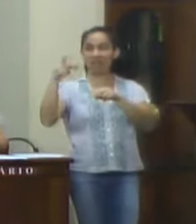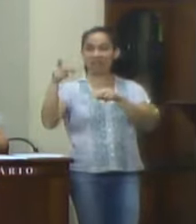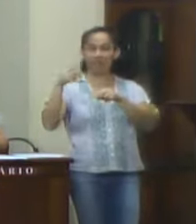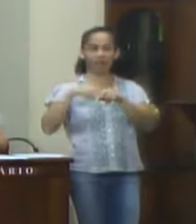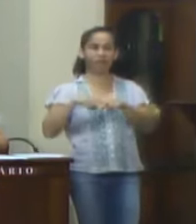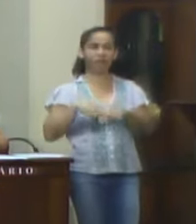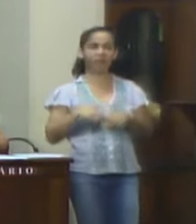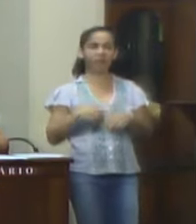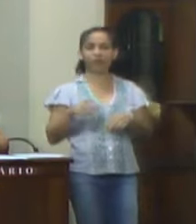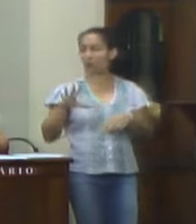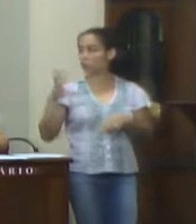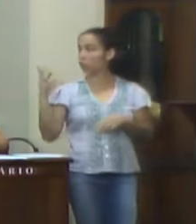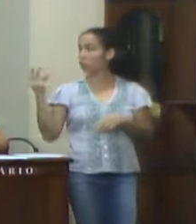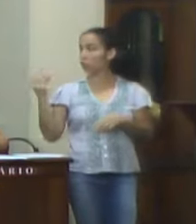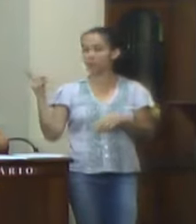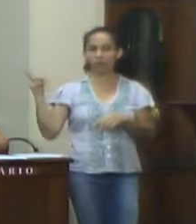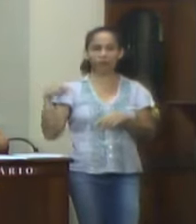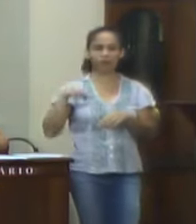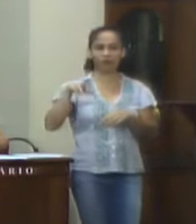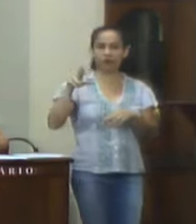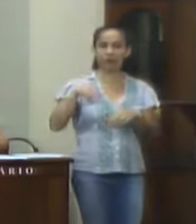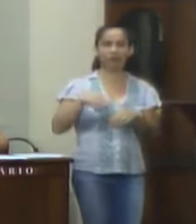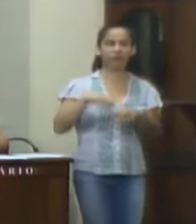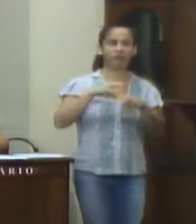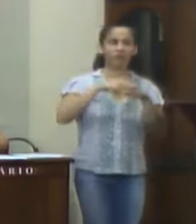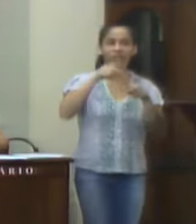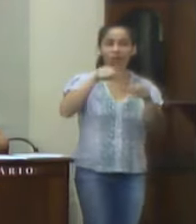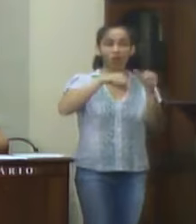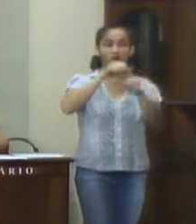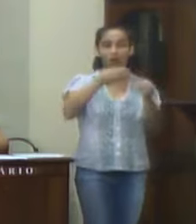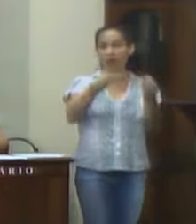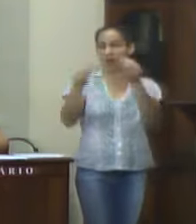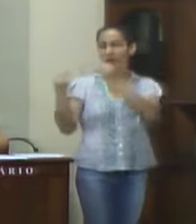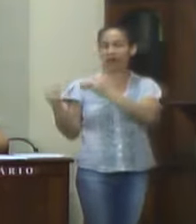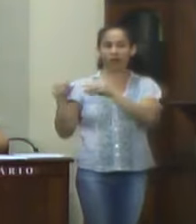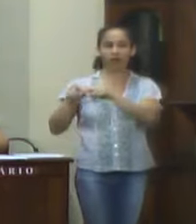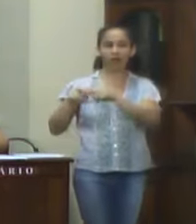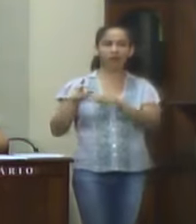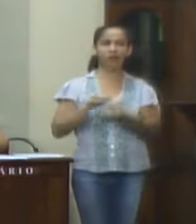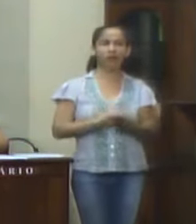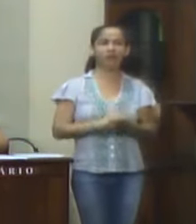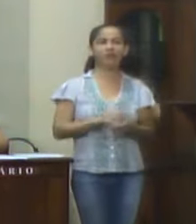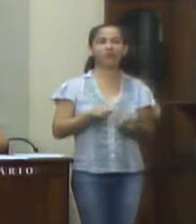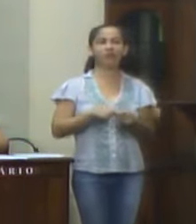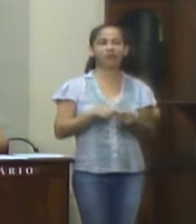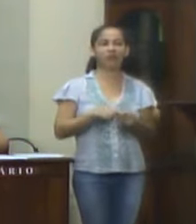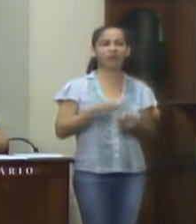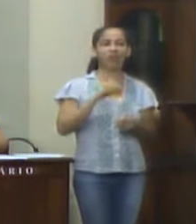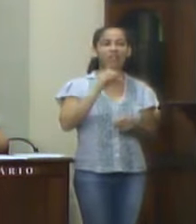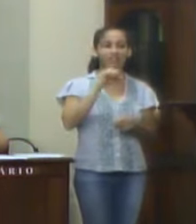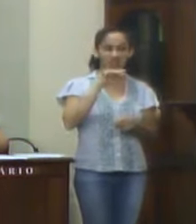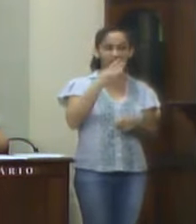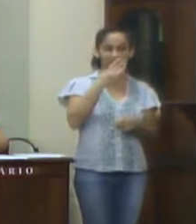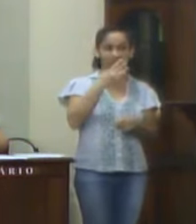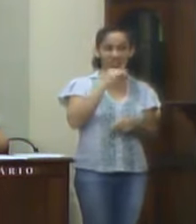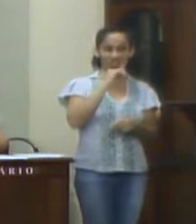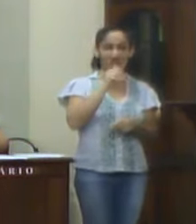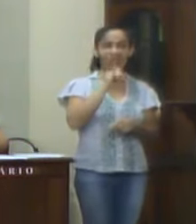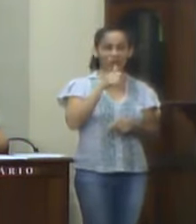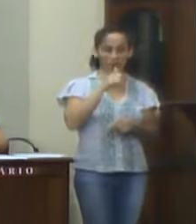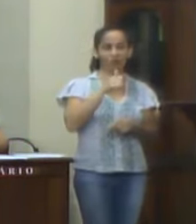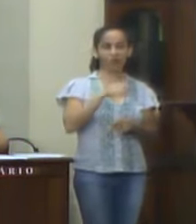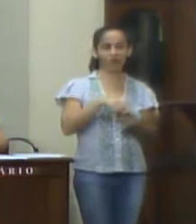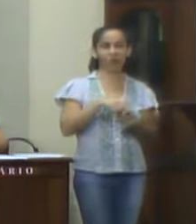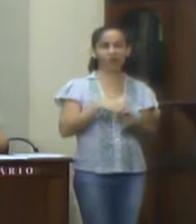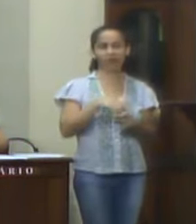qualquer impedimento para a realização de reforma no local. As alterações solicitadas trará benefícios a muitos ciclistas que se deslocam